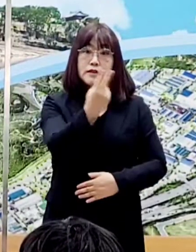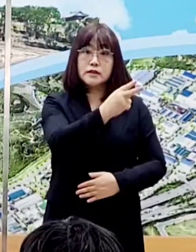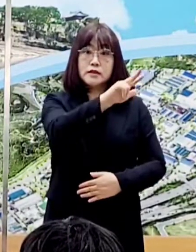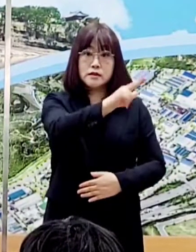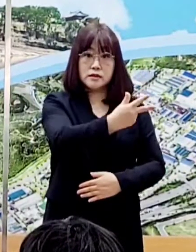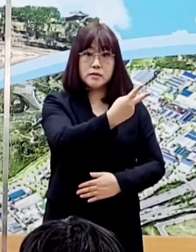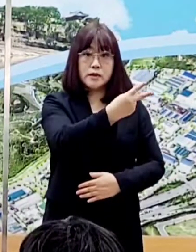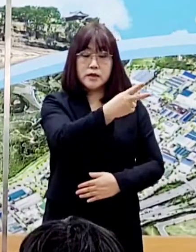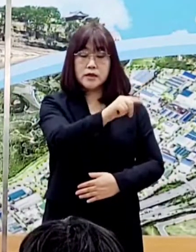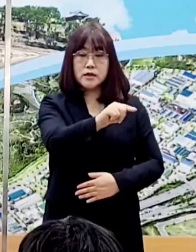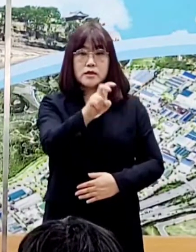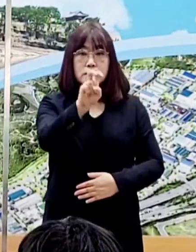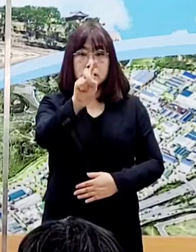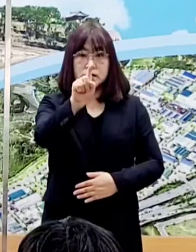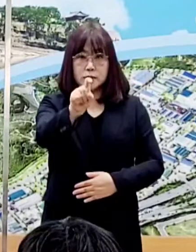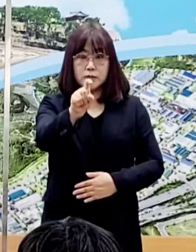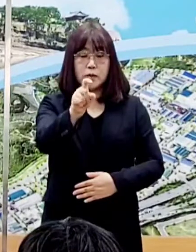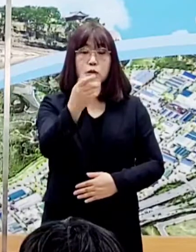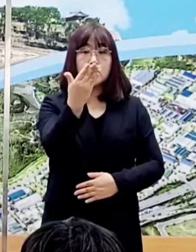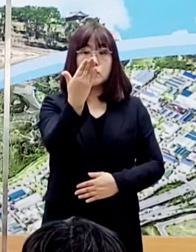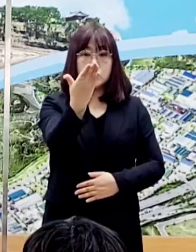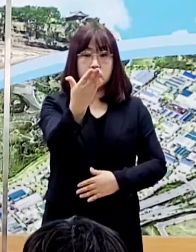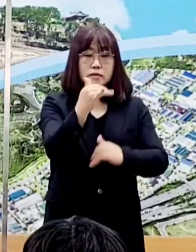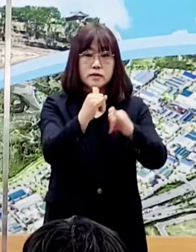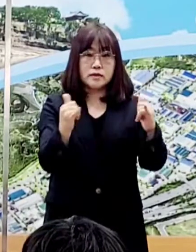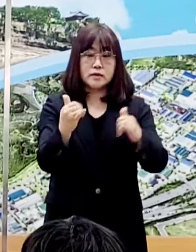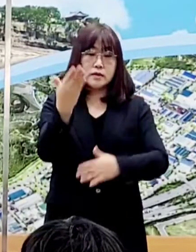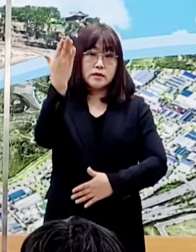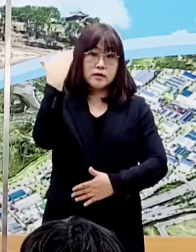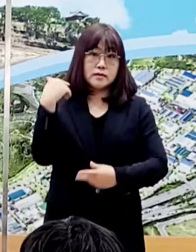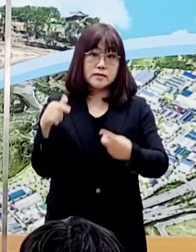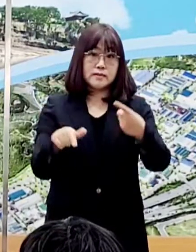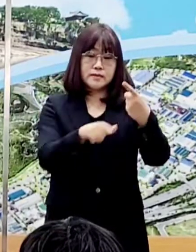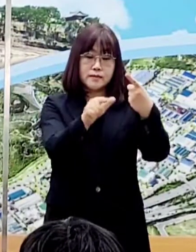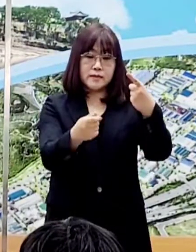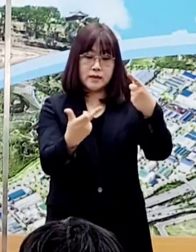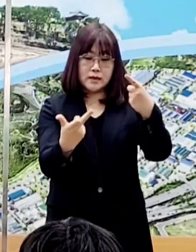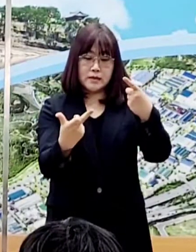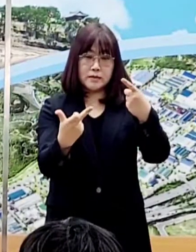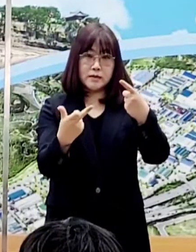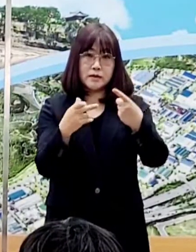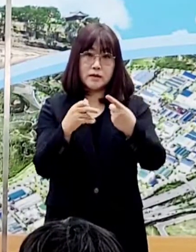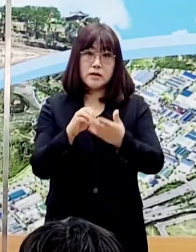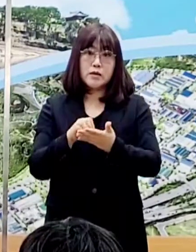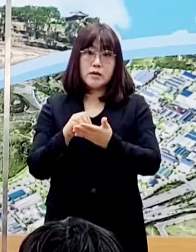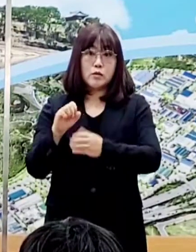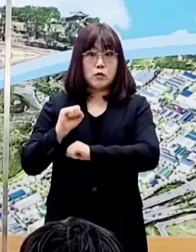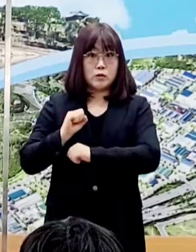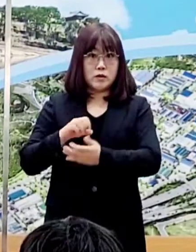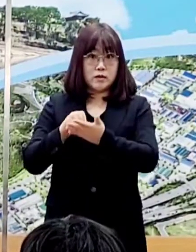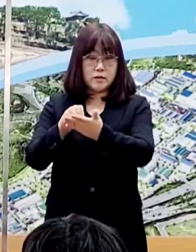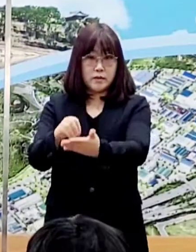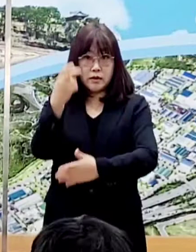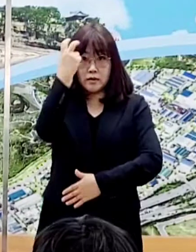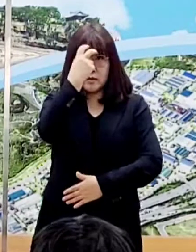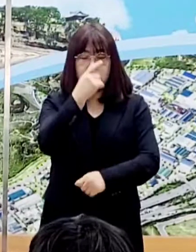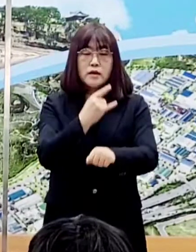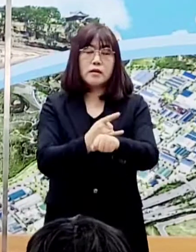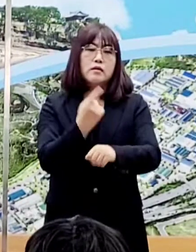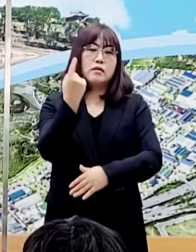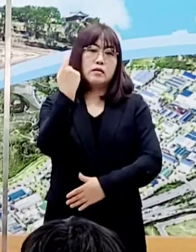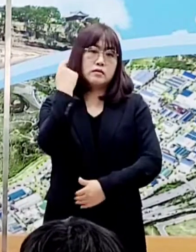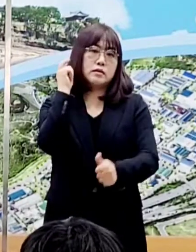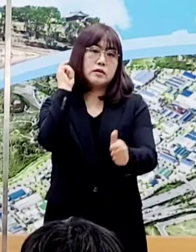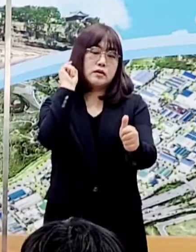2720번 확진자 9명은 지난 17일 입대 후 검사를 실시하여 어제